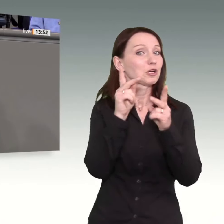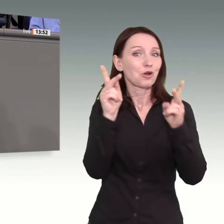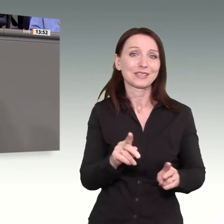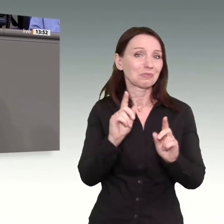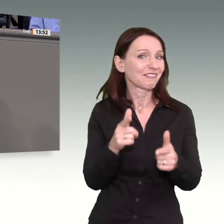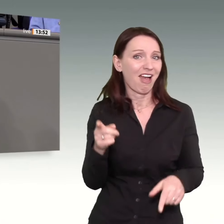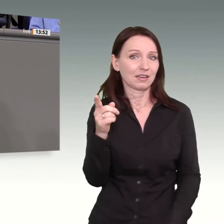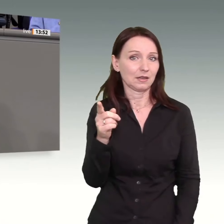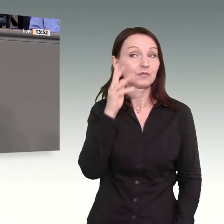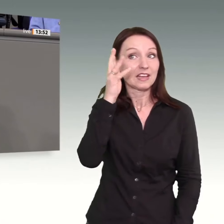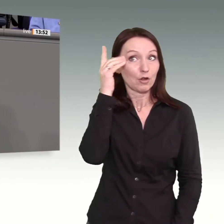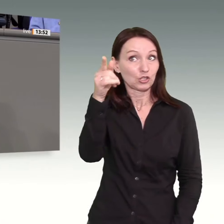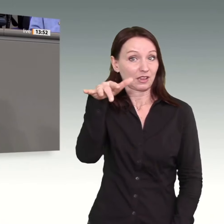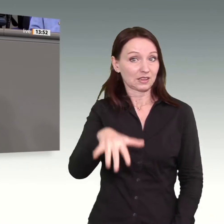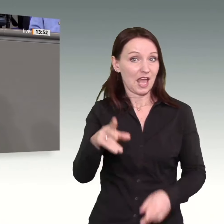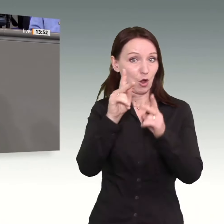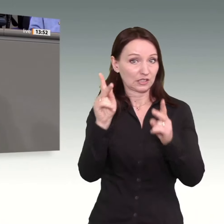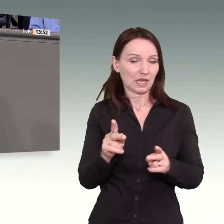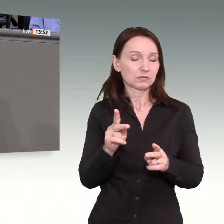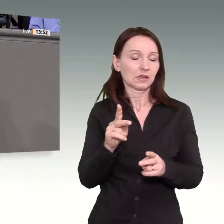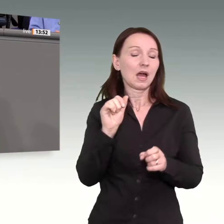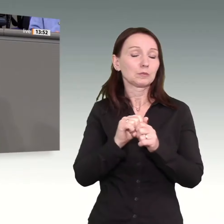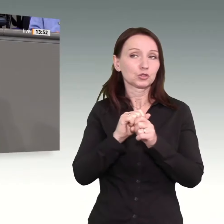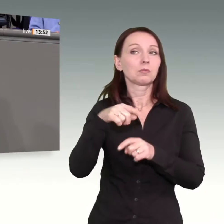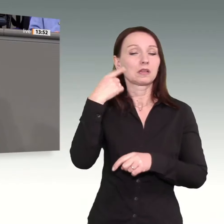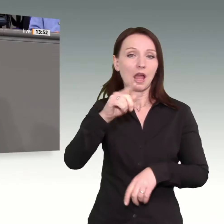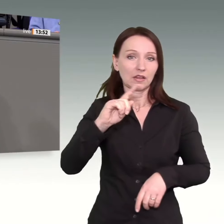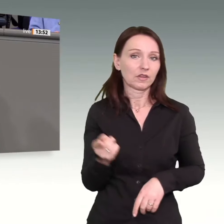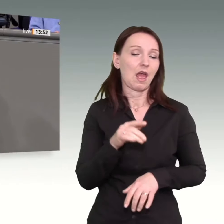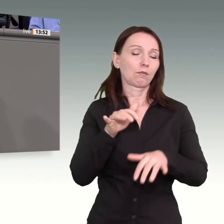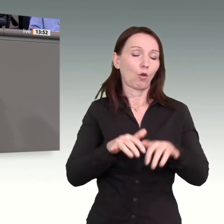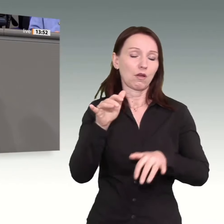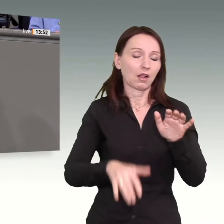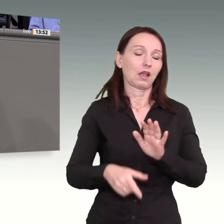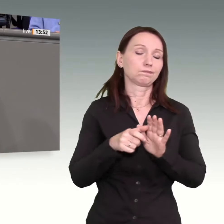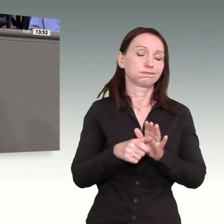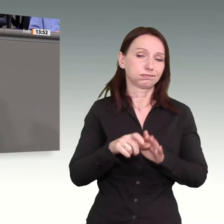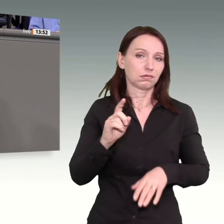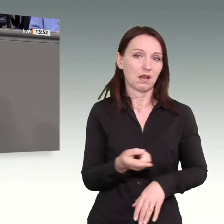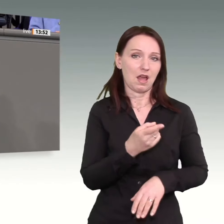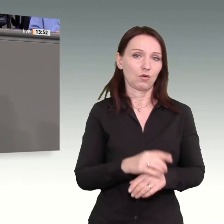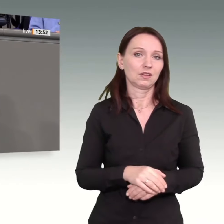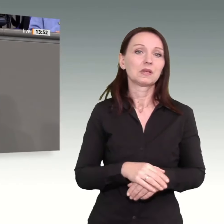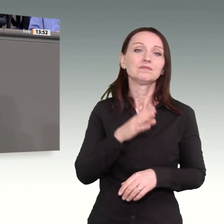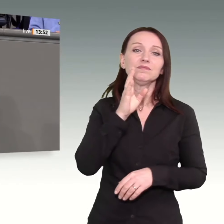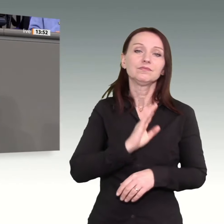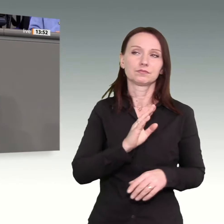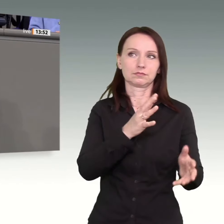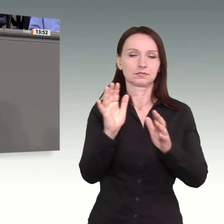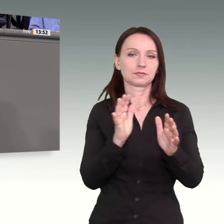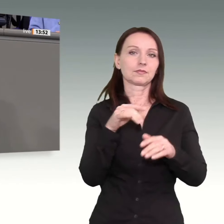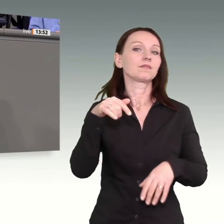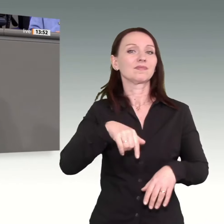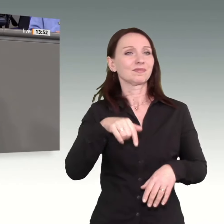wäre das wohl das nächste Bürokratiemonster dieser Bundesregierung. Wie wäre es denn, wenn Sie im Hochsteuerland den